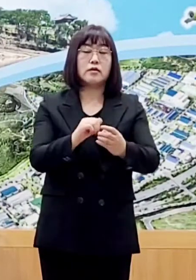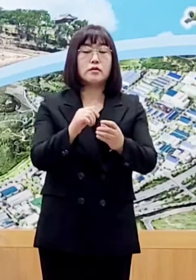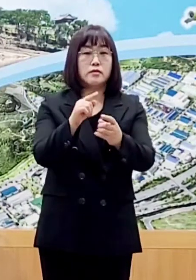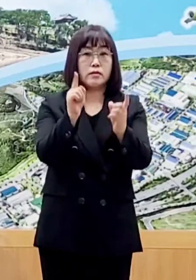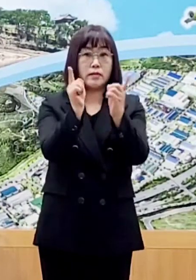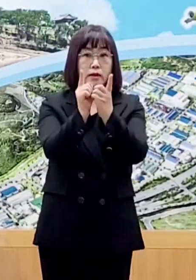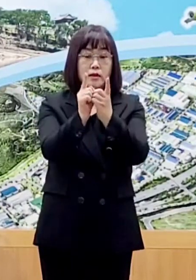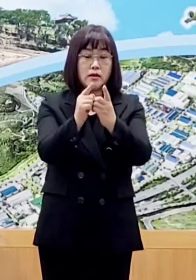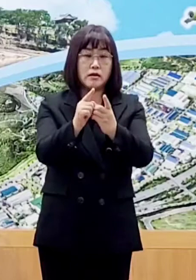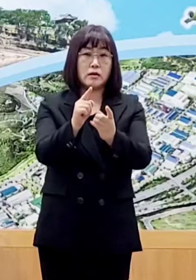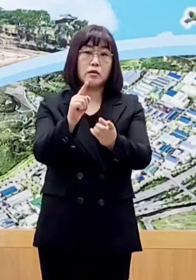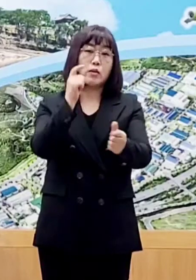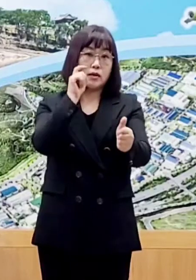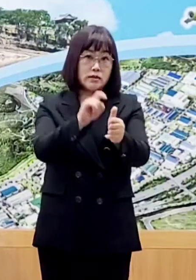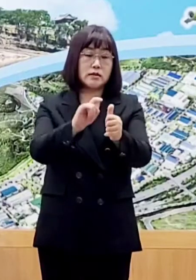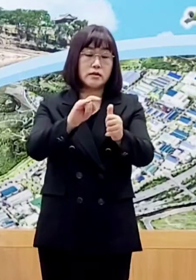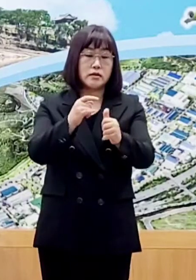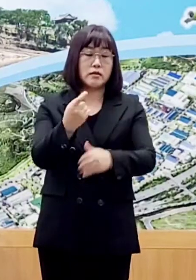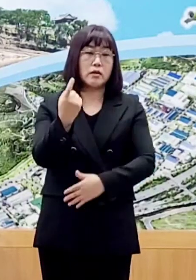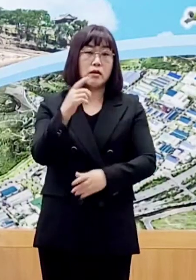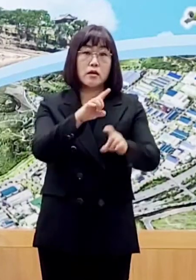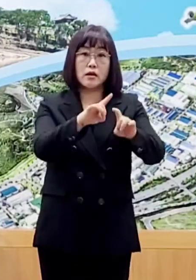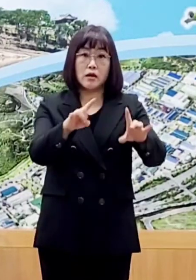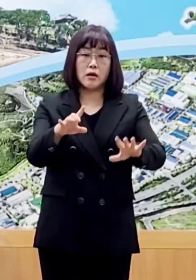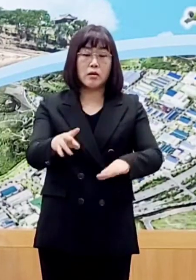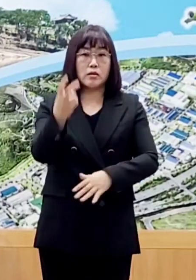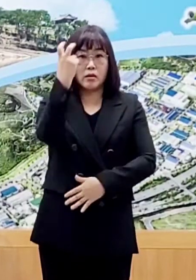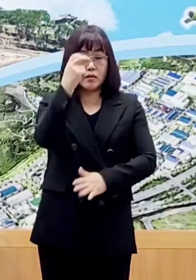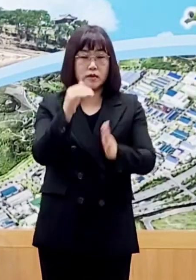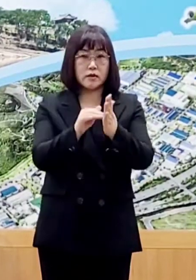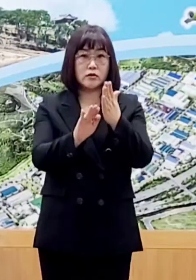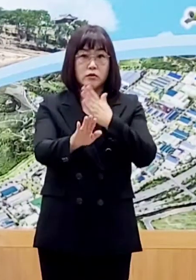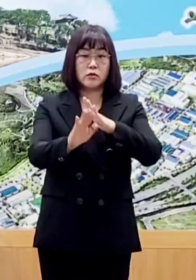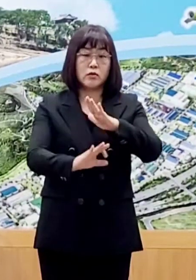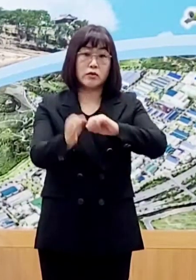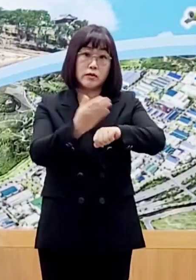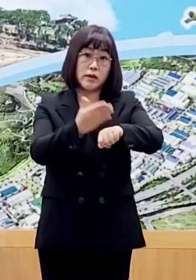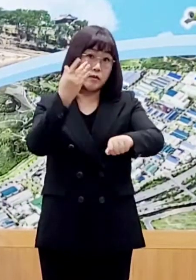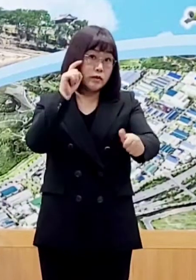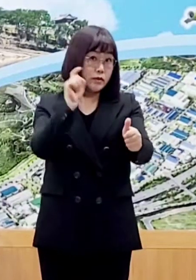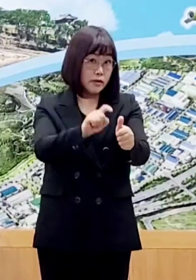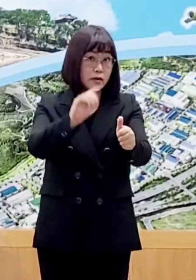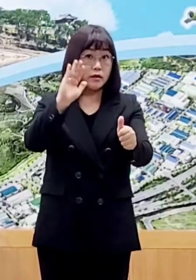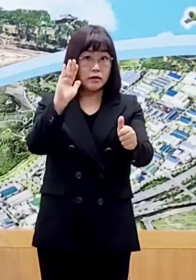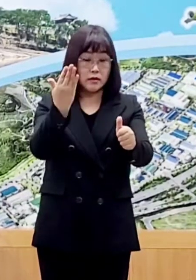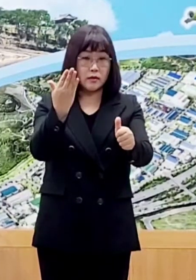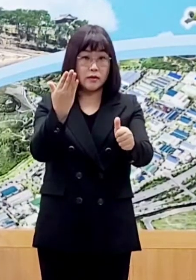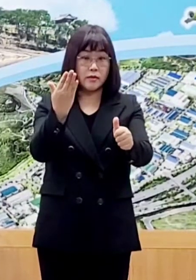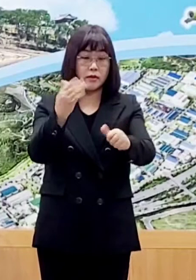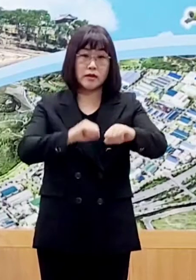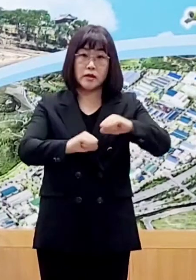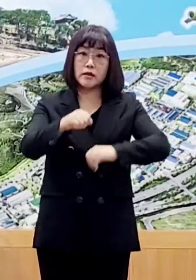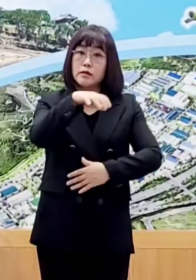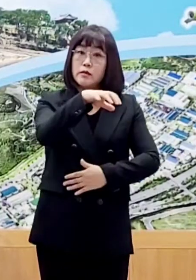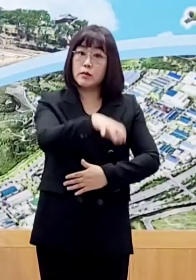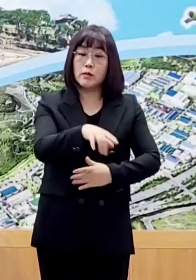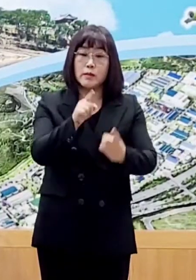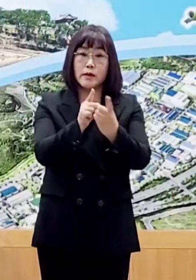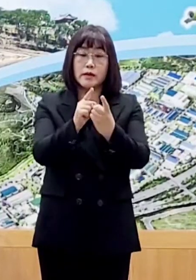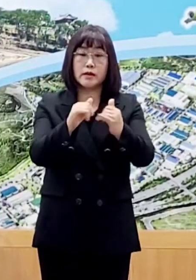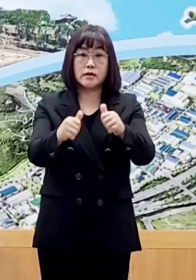의재보건소선별진료소에서 검사 후 오늘 오전 9시경 양성 판정을 받았으며 이동 동선